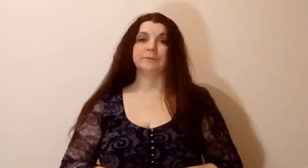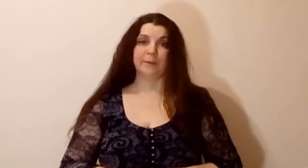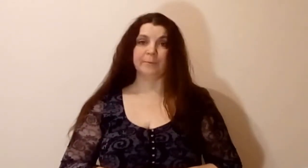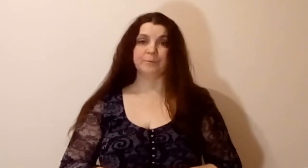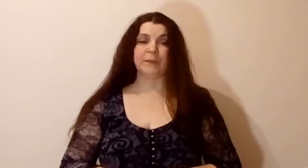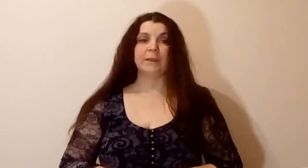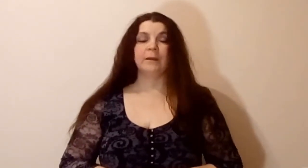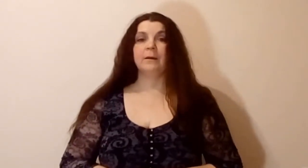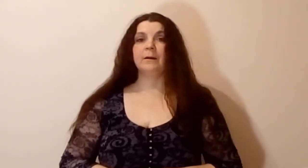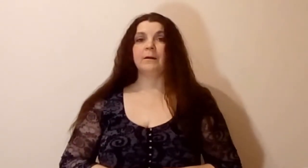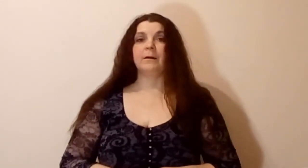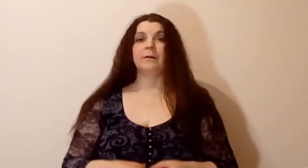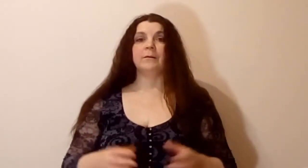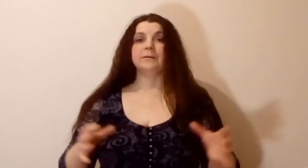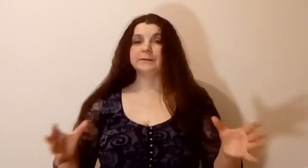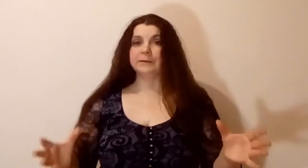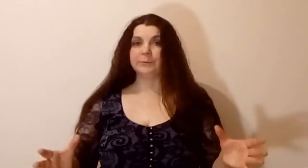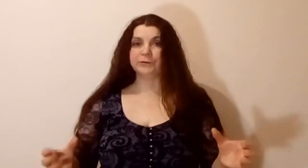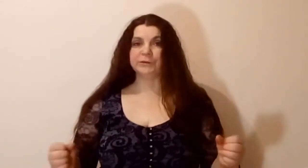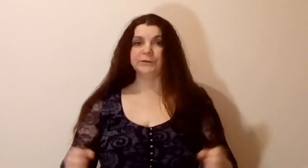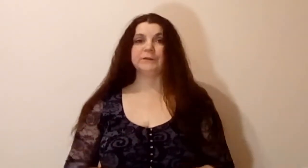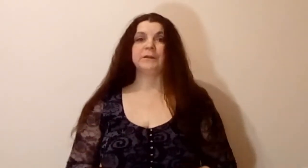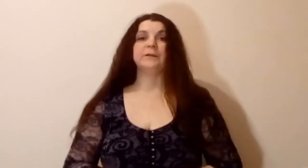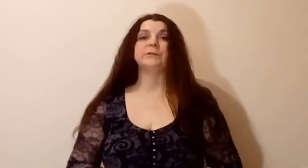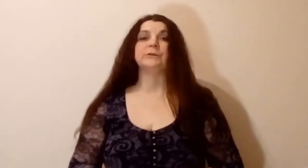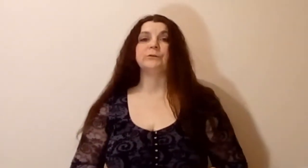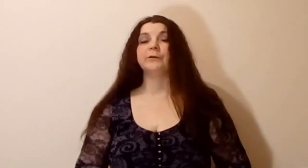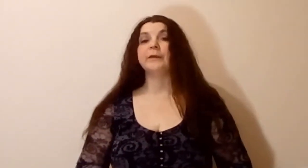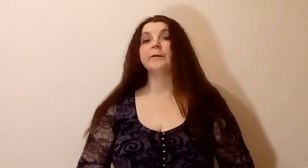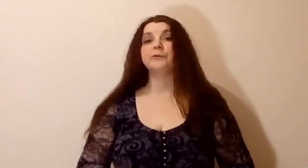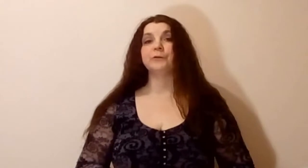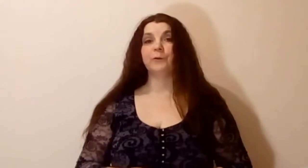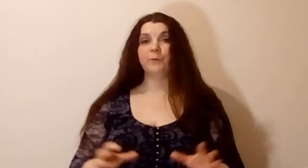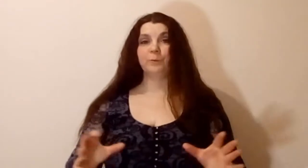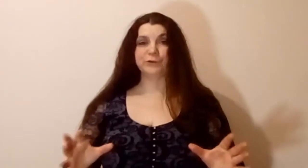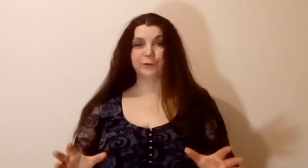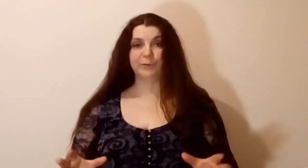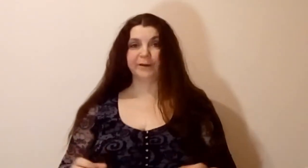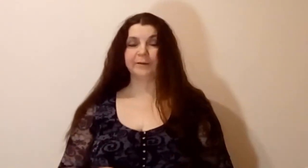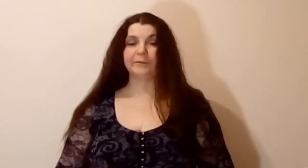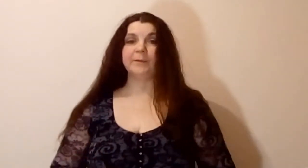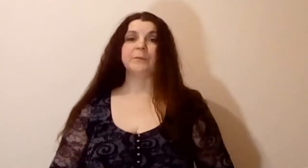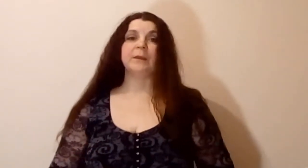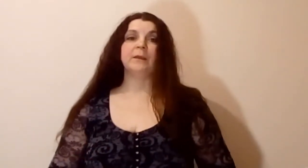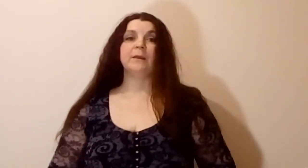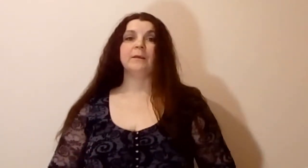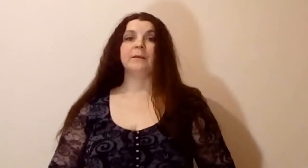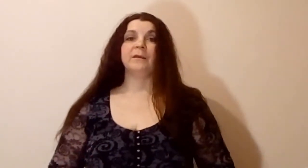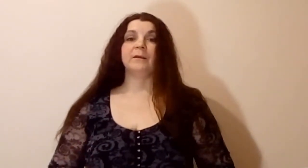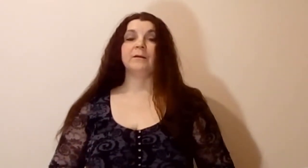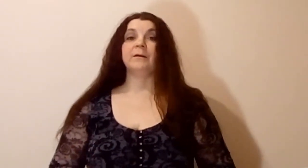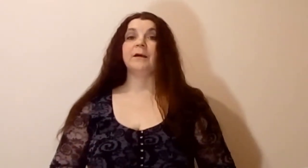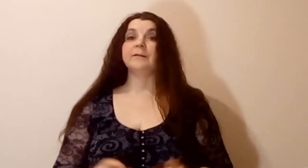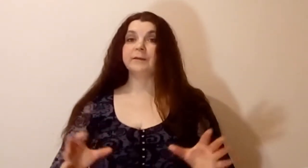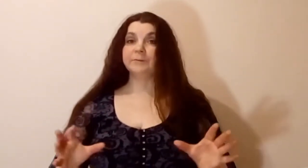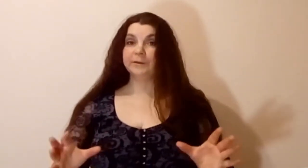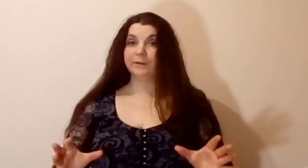вами. Так получилось, что я работаю в мужском коллективе. И основные